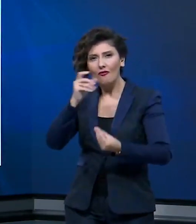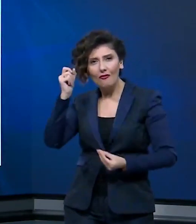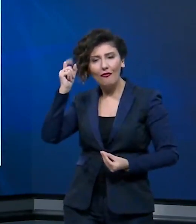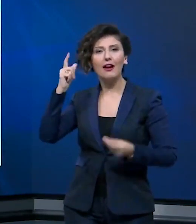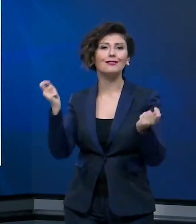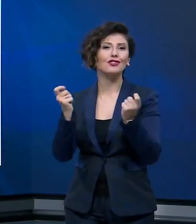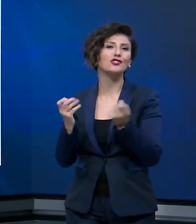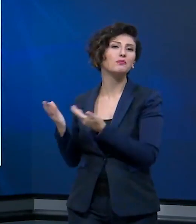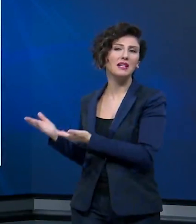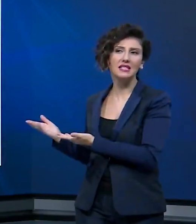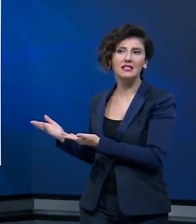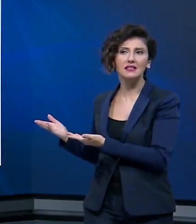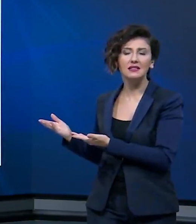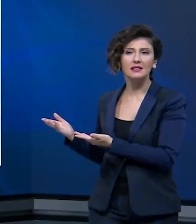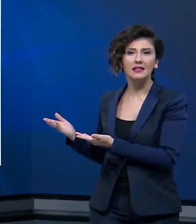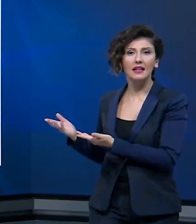yapmaktayız.